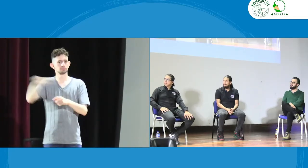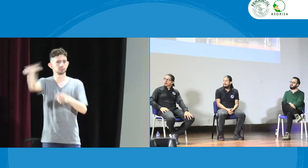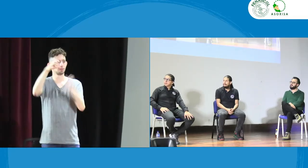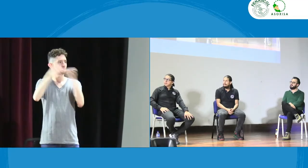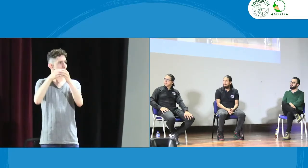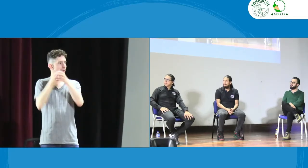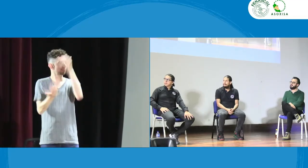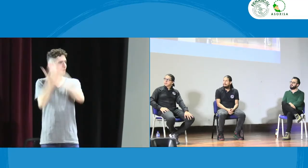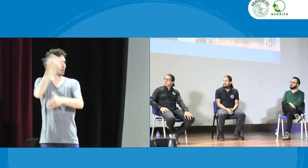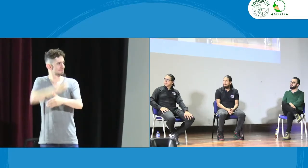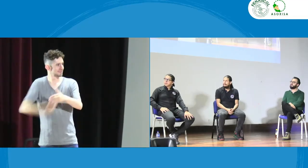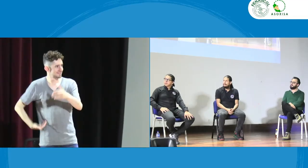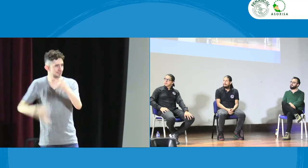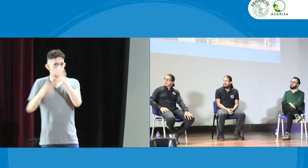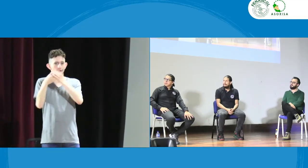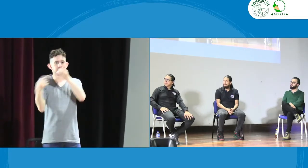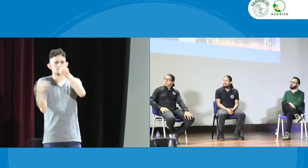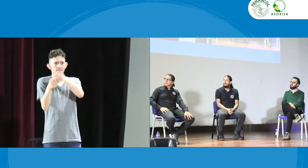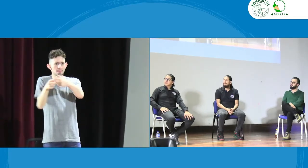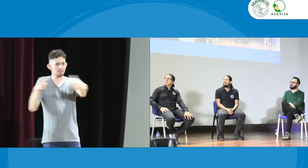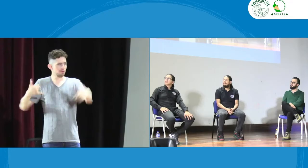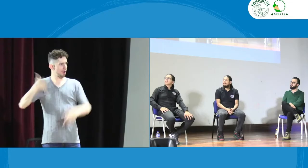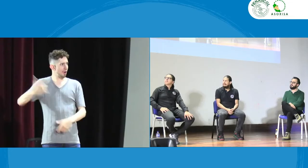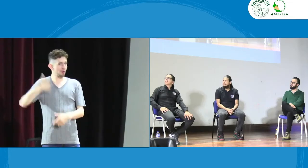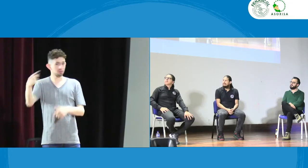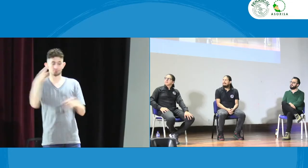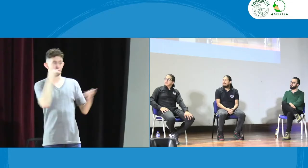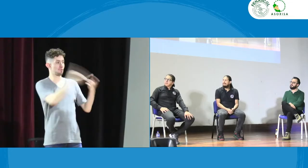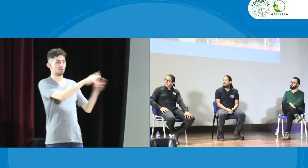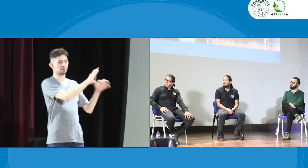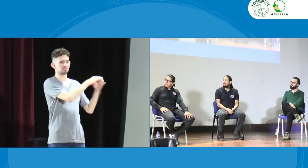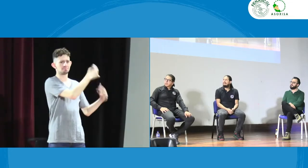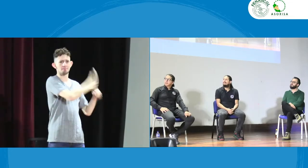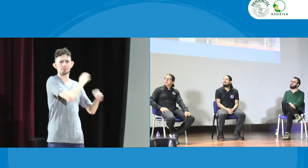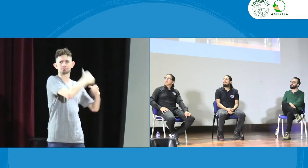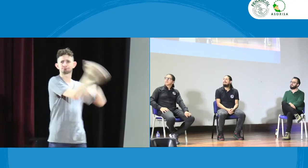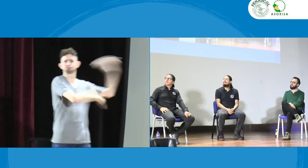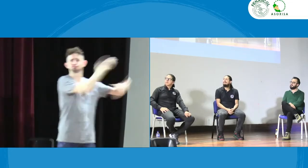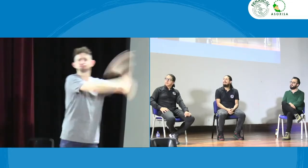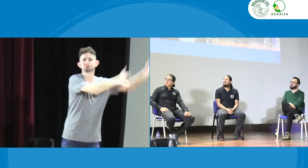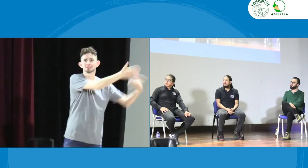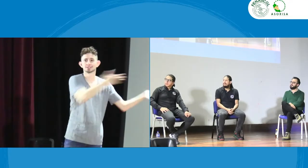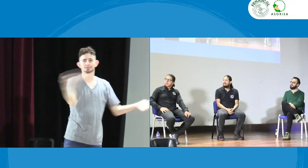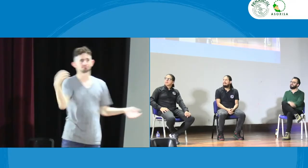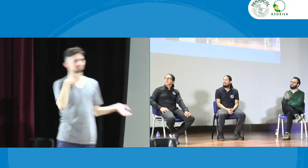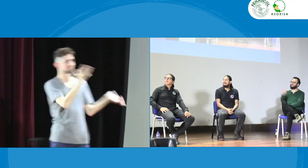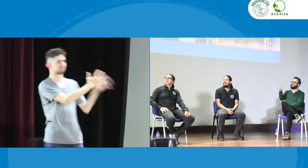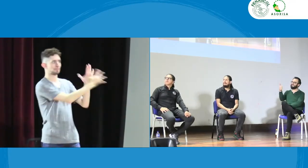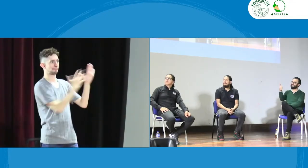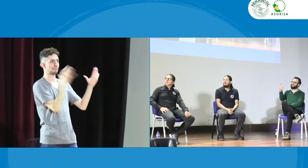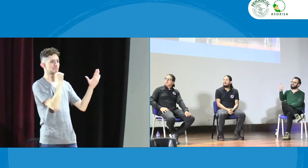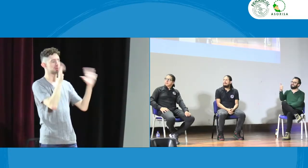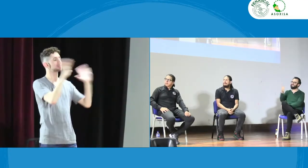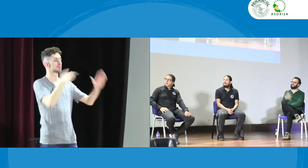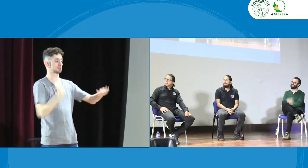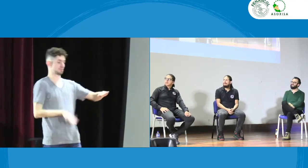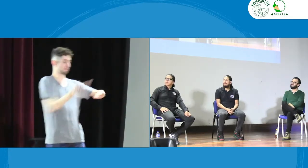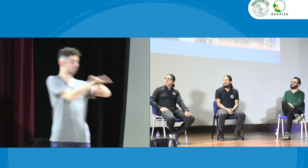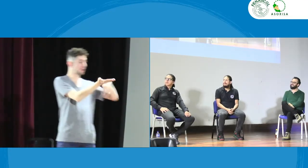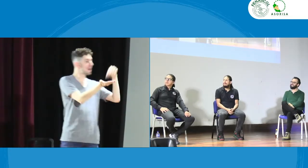muchas personas no conocíamos algunas situaciones pero las asociaciones que están creciendo y que son nuevas pues desconocen también del